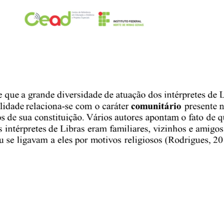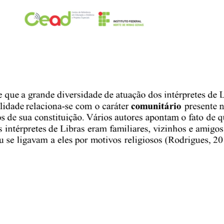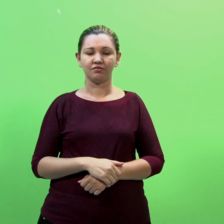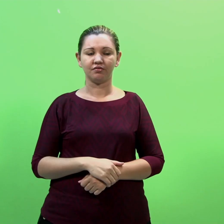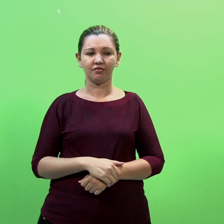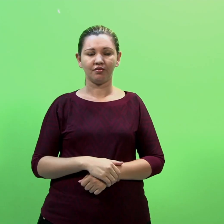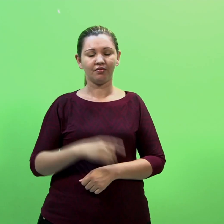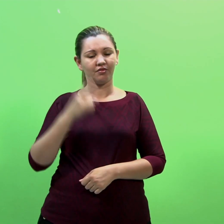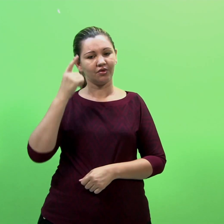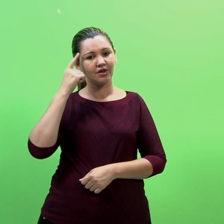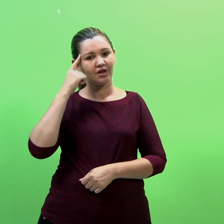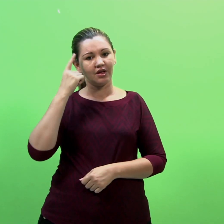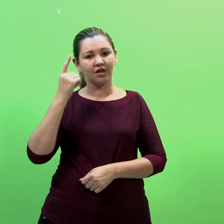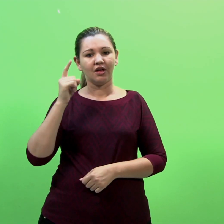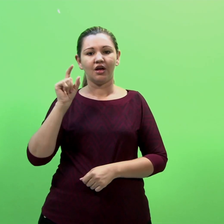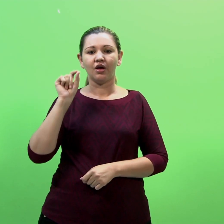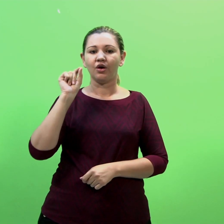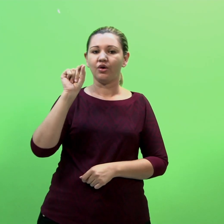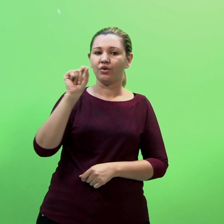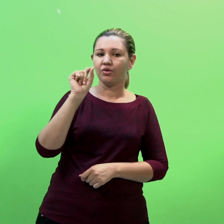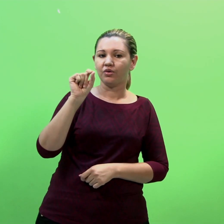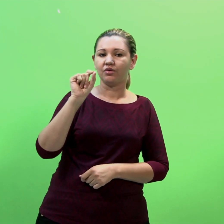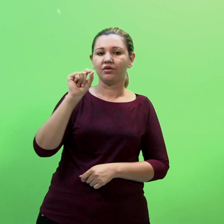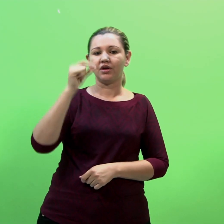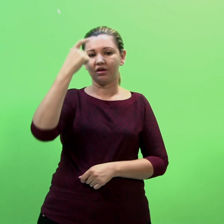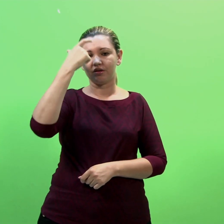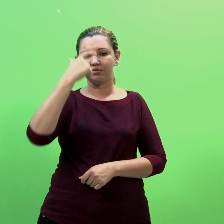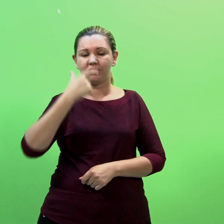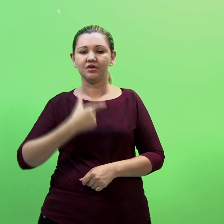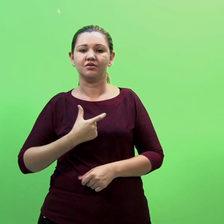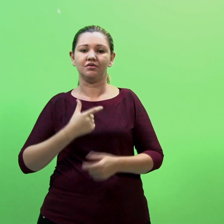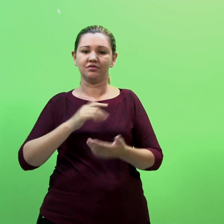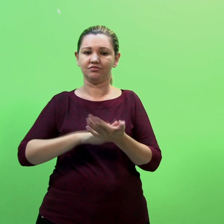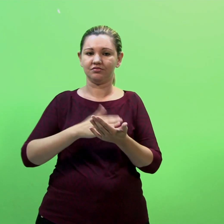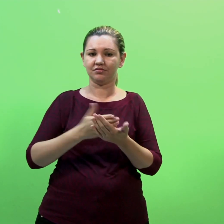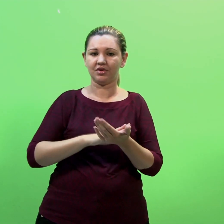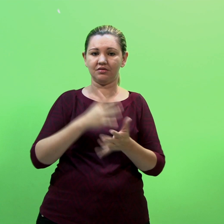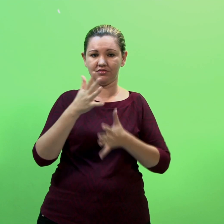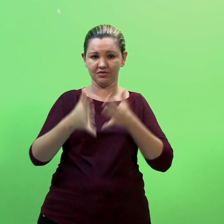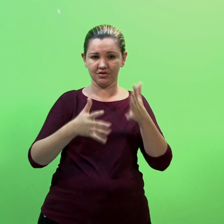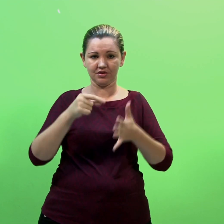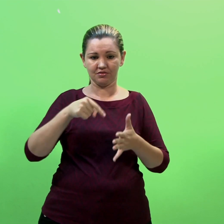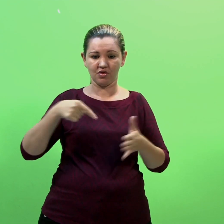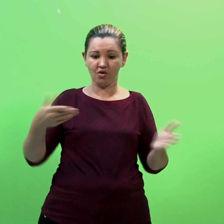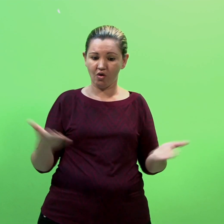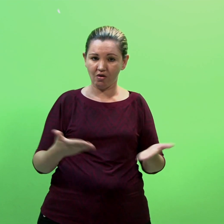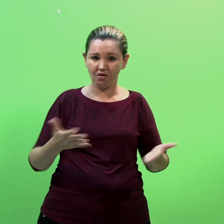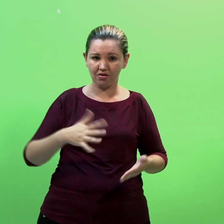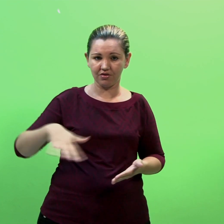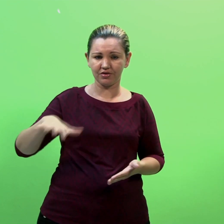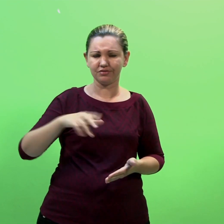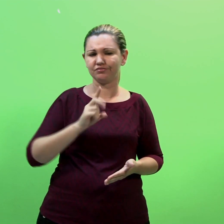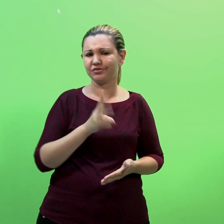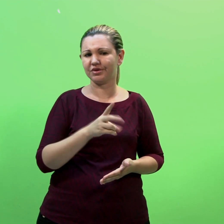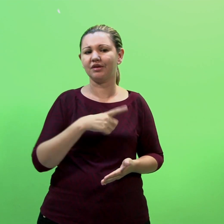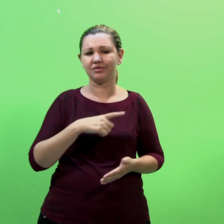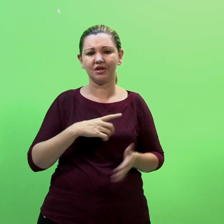É evidente que a grande diversidade de atuação dos intérpretes de Libras na atualidade Relaciona-se com o caráter comunitário